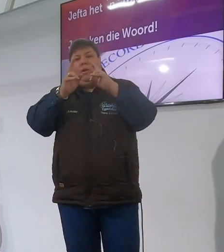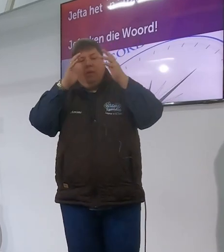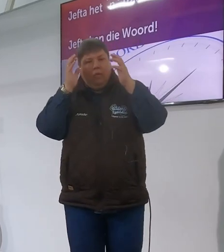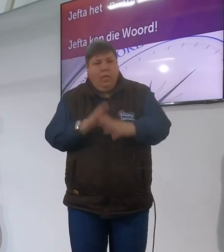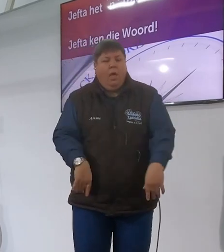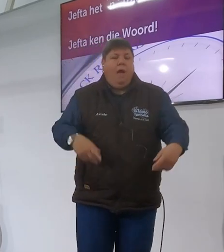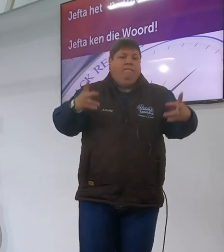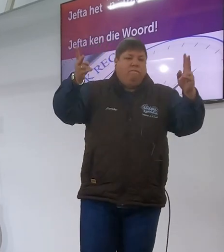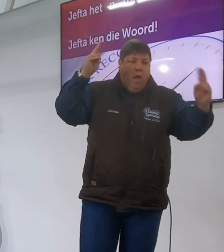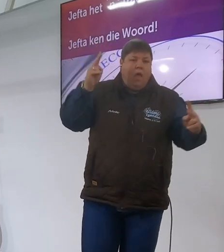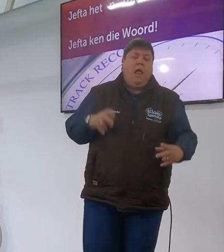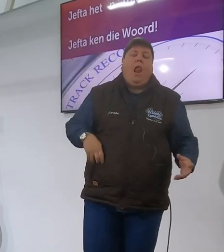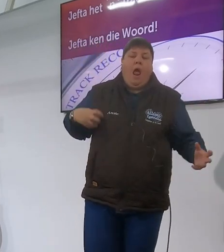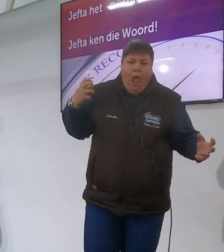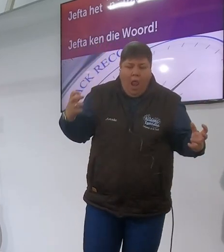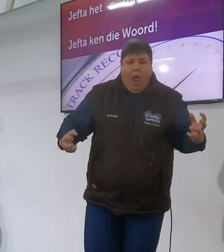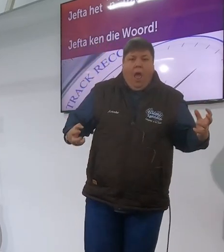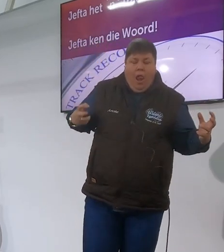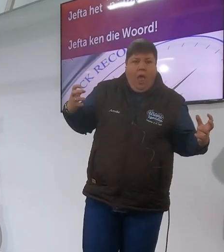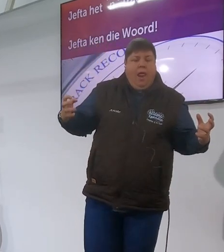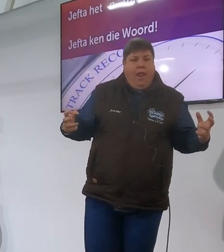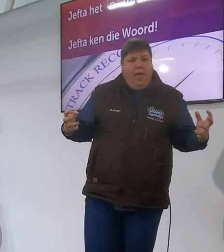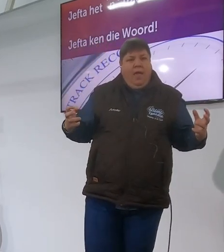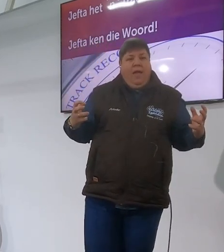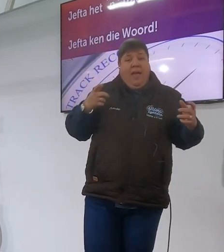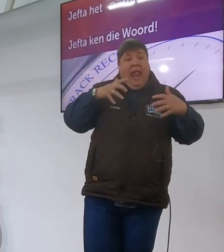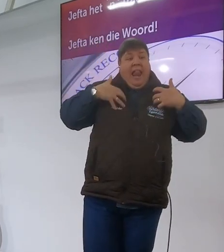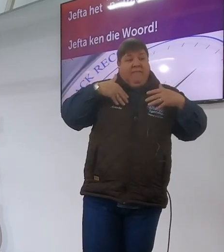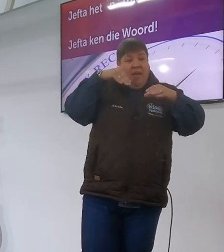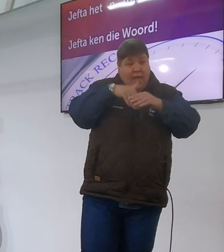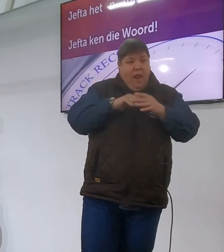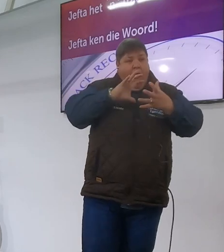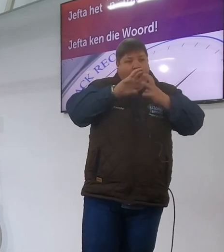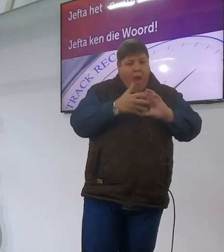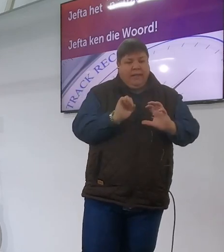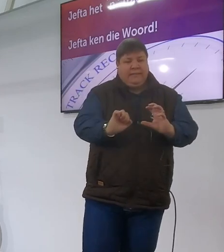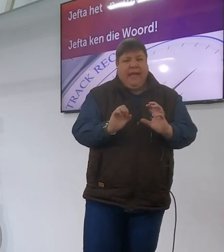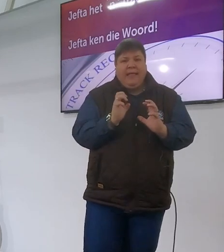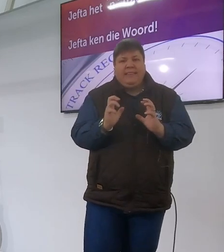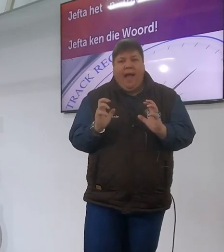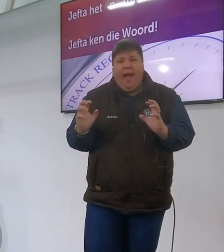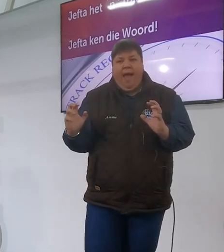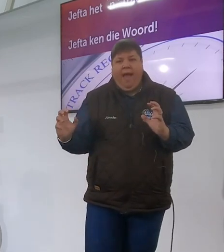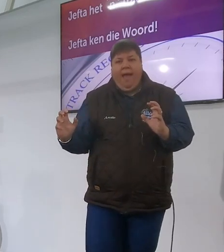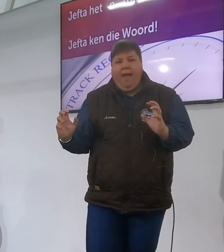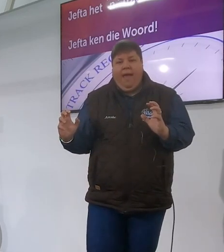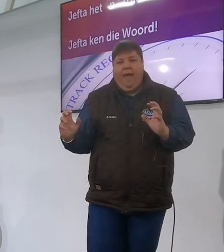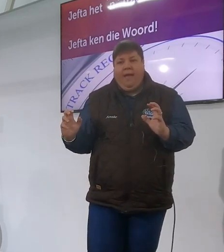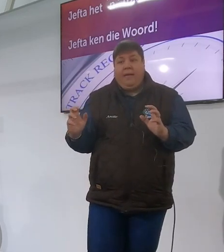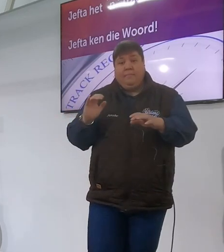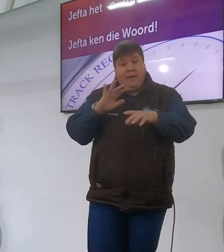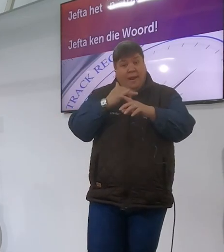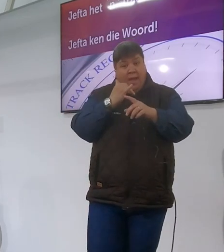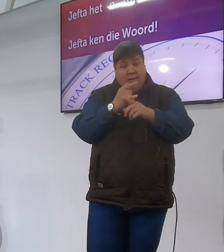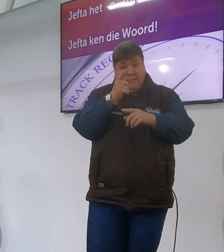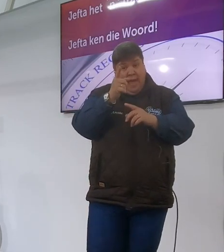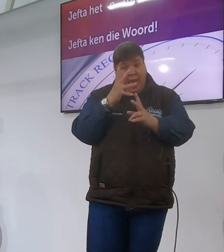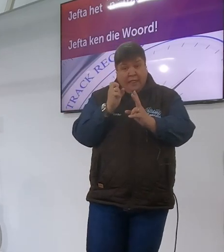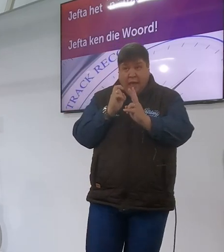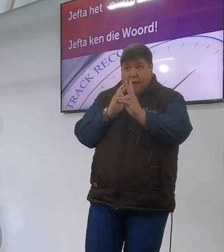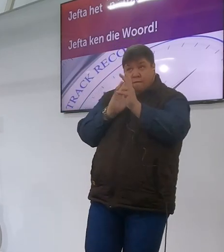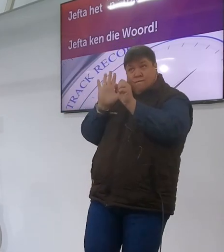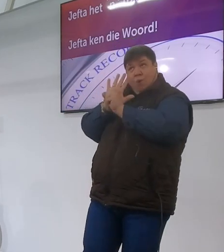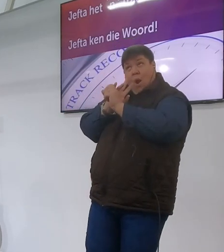en ek doen nog steeds die verkeerde ding en dit is ook om ouwens wanneer ons in die woord ingrawe en ons bouwe baanrekord op saam met die heren en ons ken hom